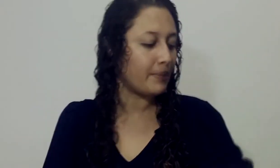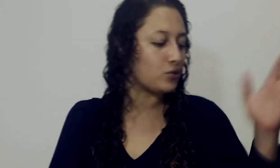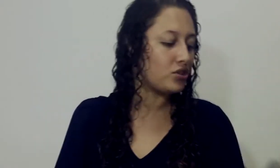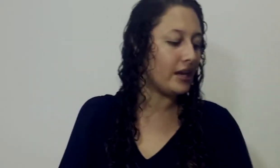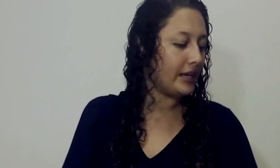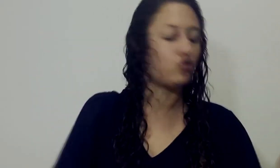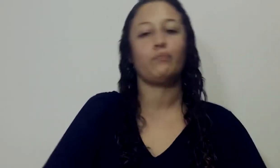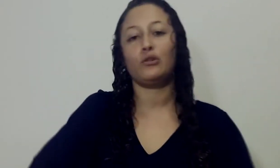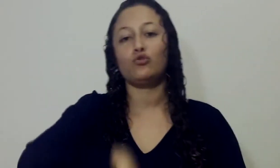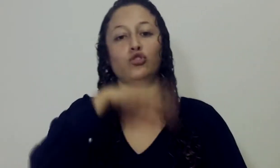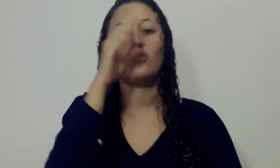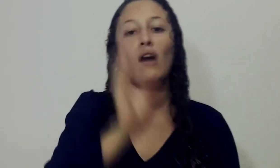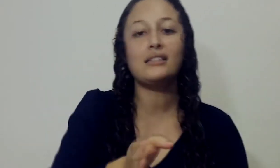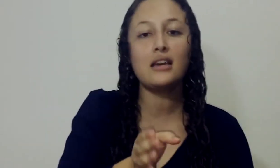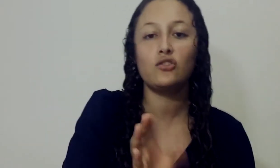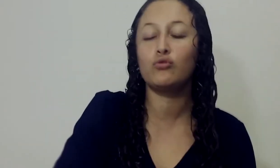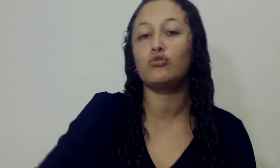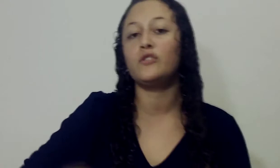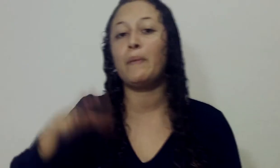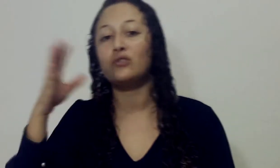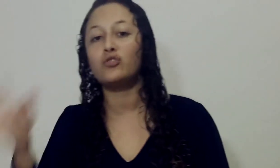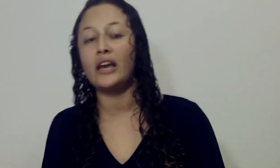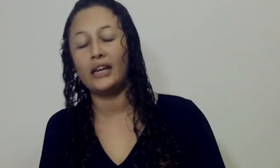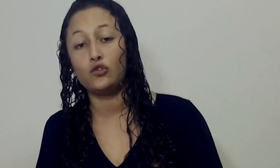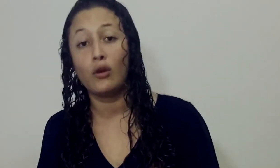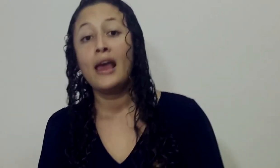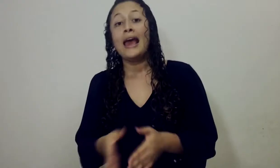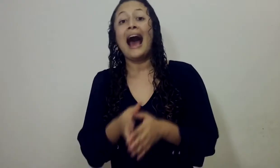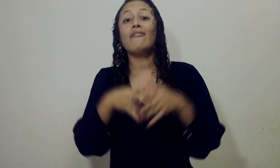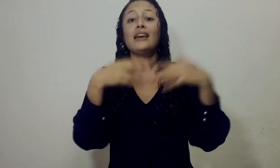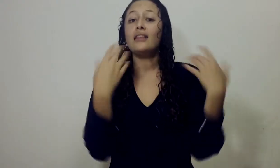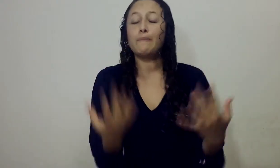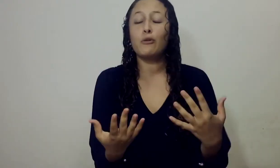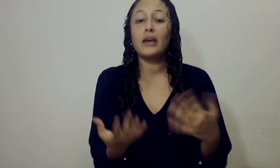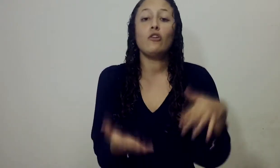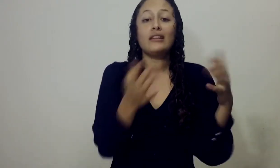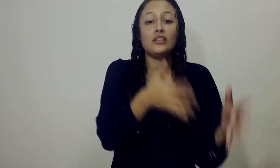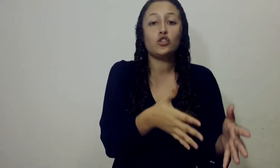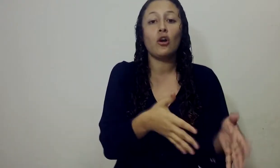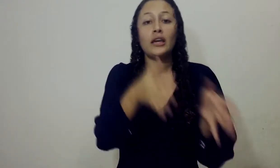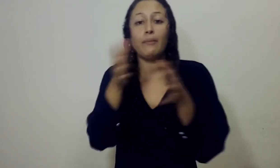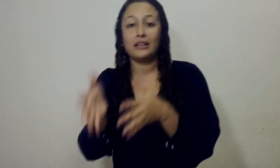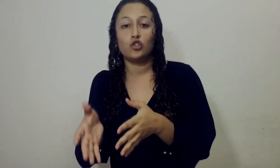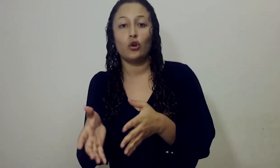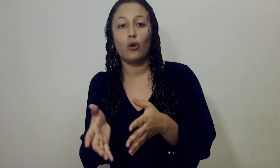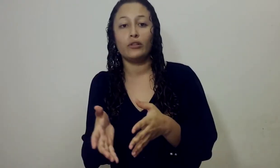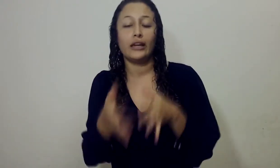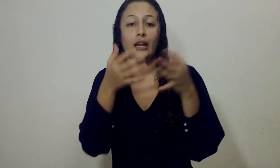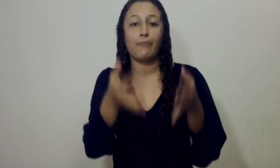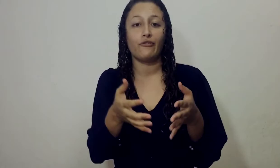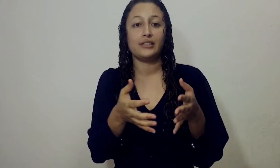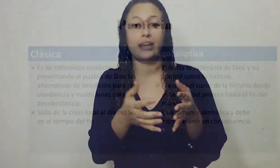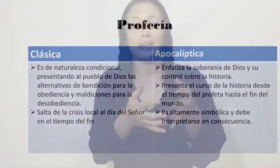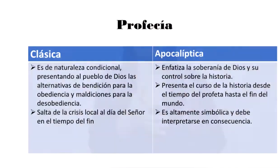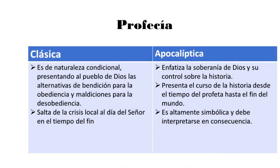entonces va a suceder esto Pero si usted no hace esto entonces va a suceder esto Había de por medio bendición y maldición como